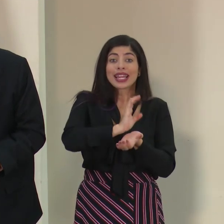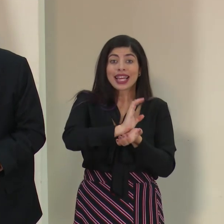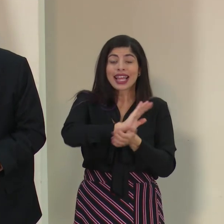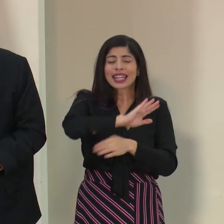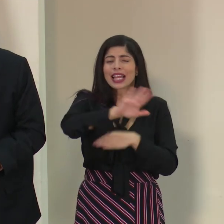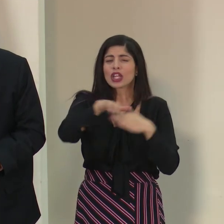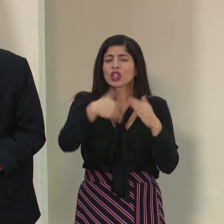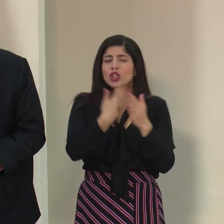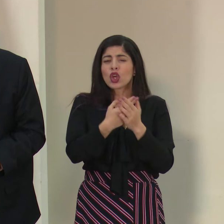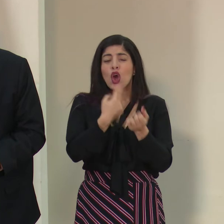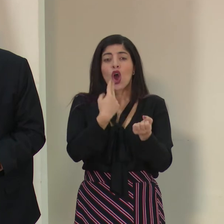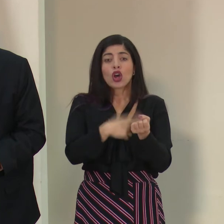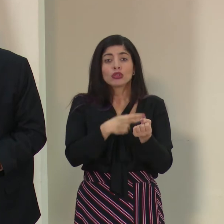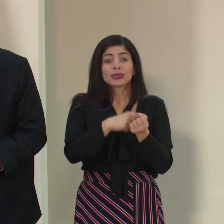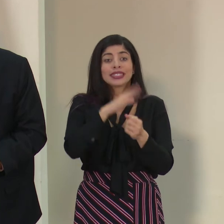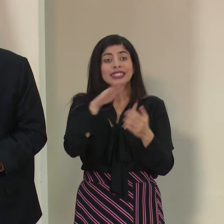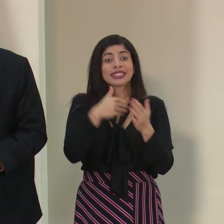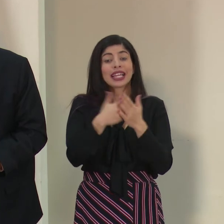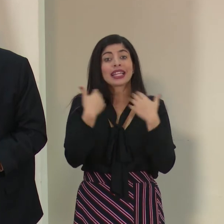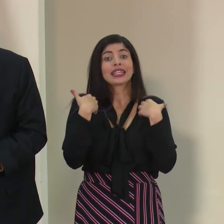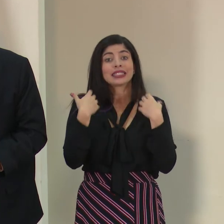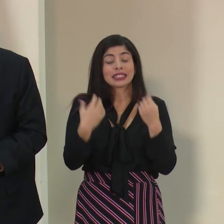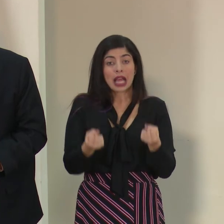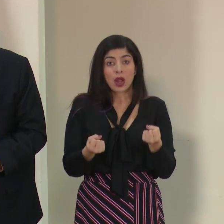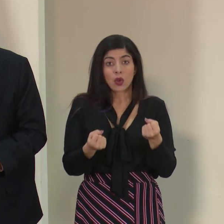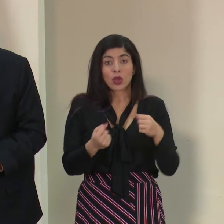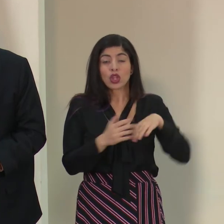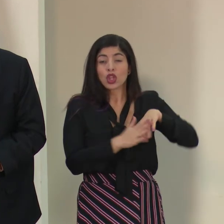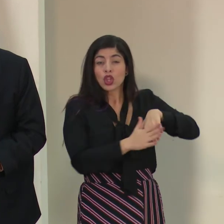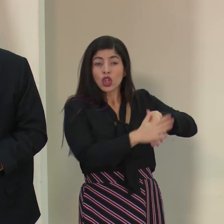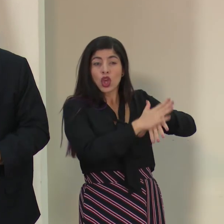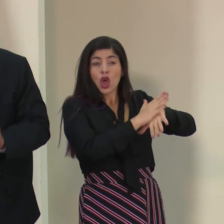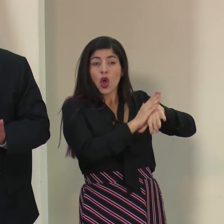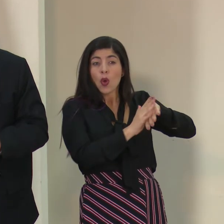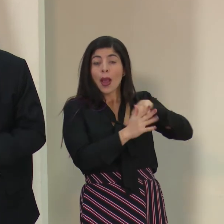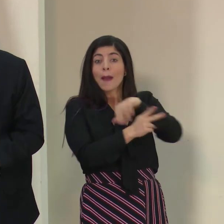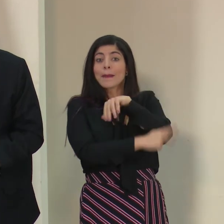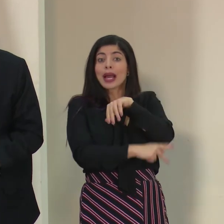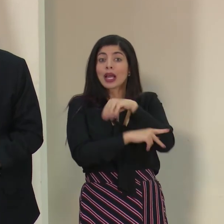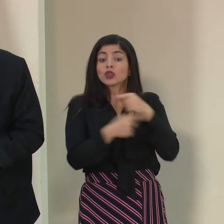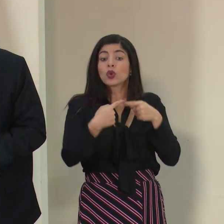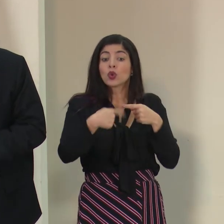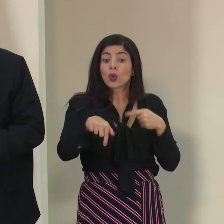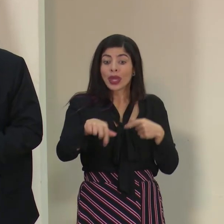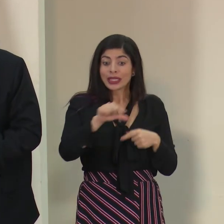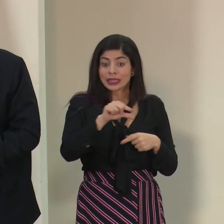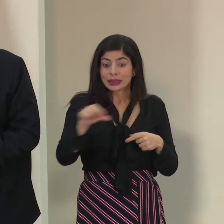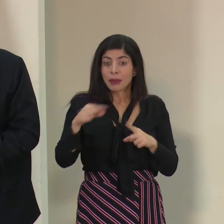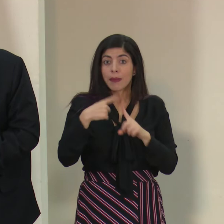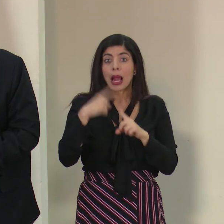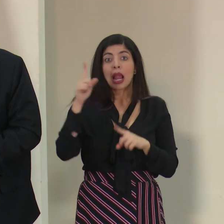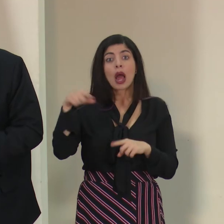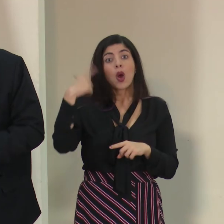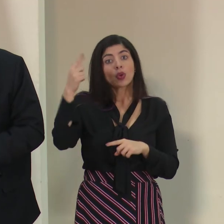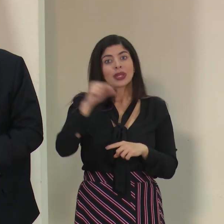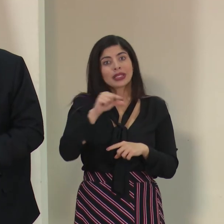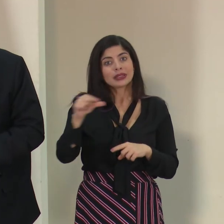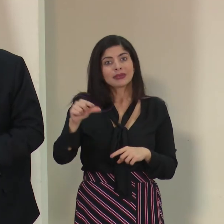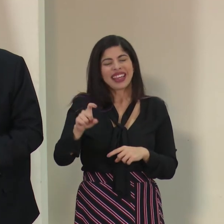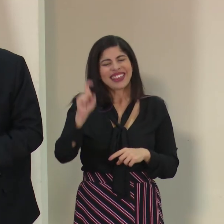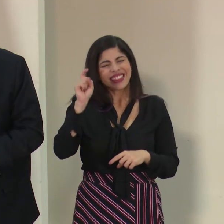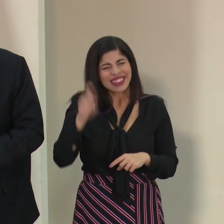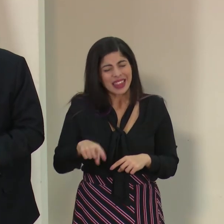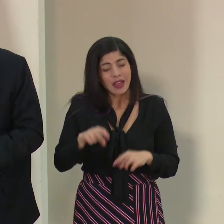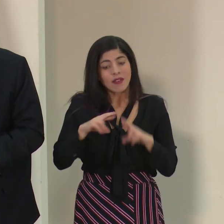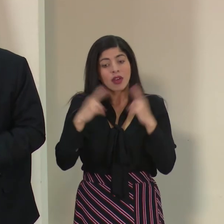hospitales y de los centros de salud a lo largo y ancho del país durante esta semana y la próxima semana tienen que ser